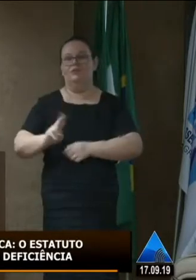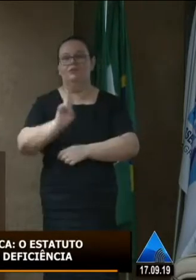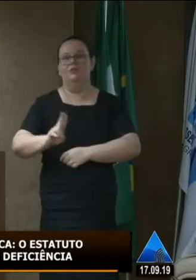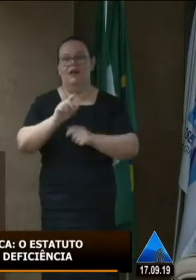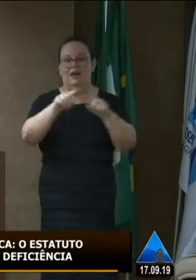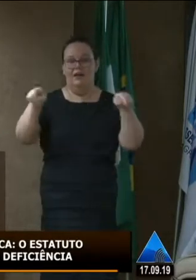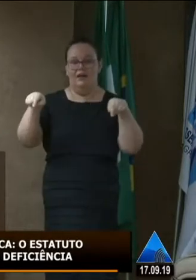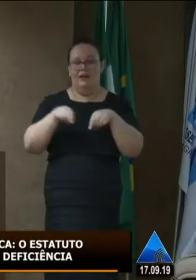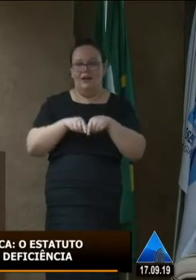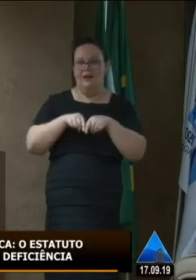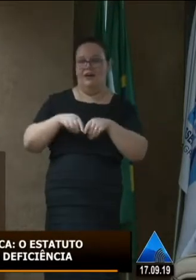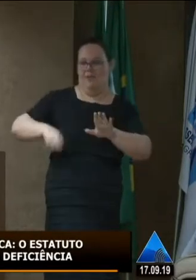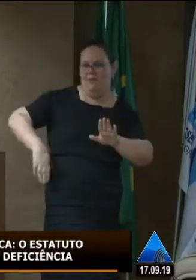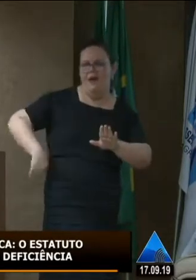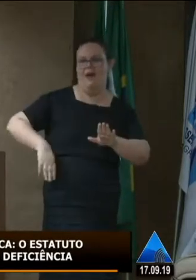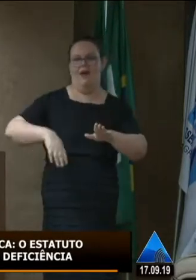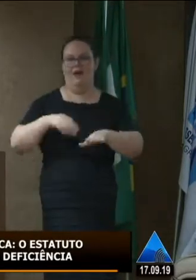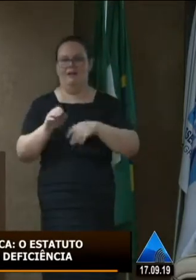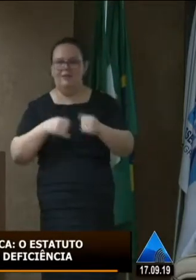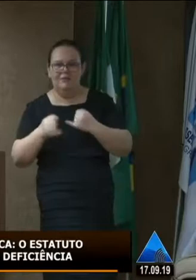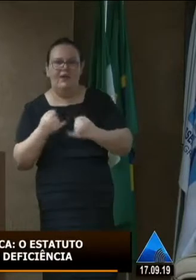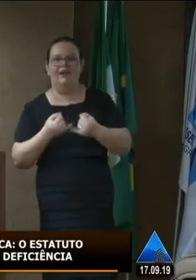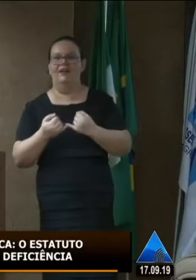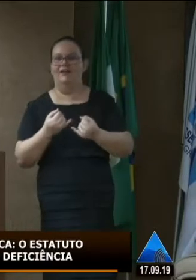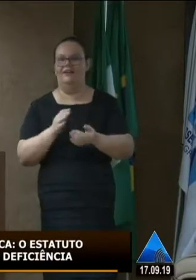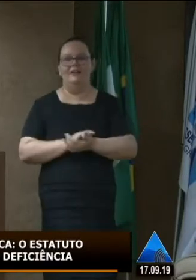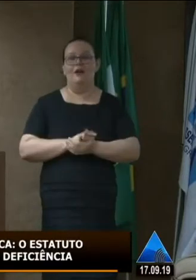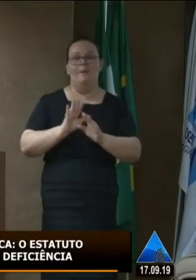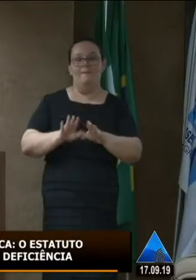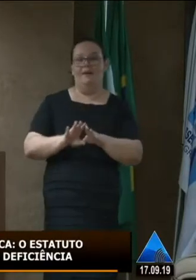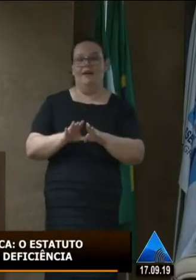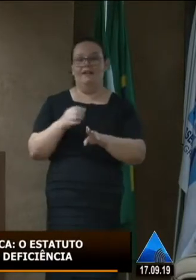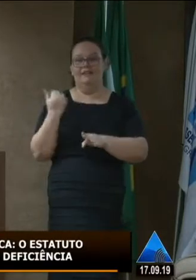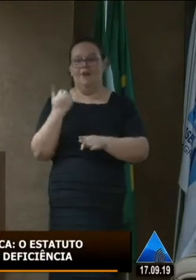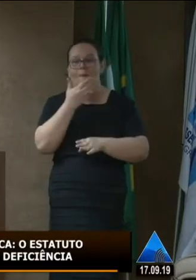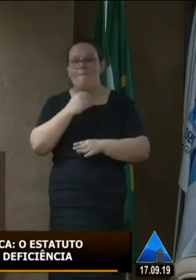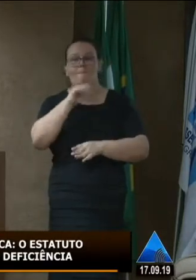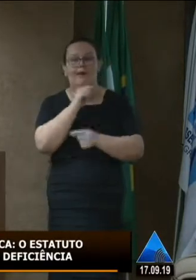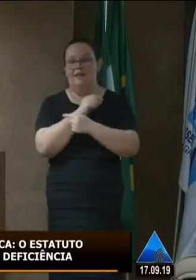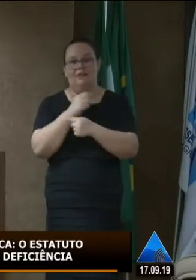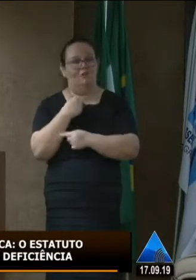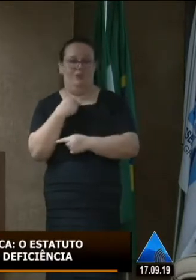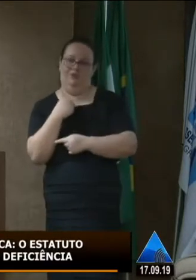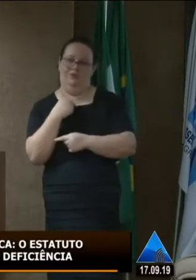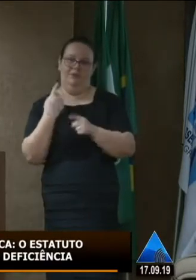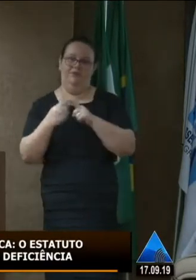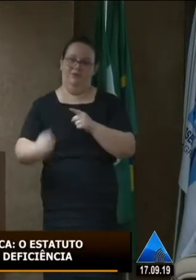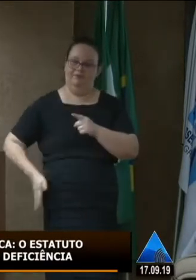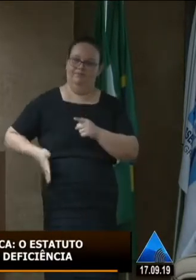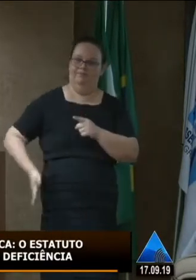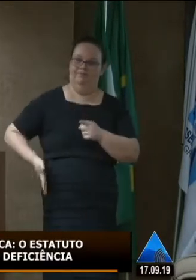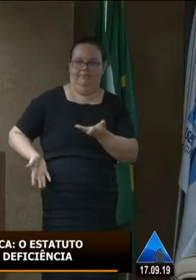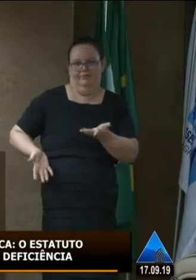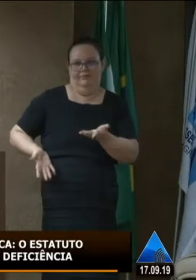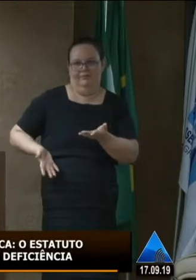pode e o principal tem garagem no primeiro piso e tem garagem no piso de baixo então o que acontece se o elevador